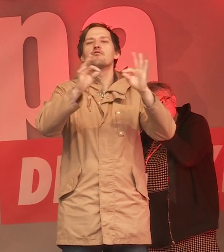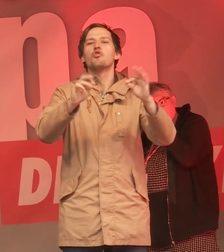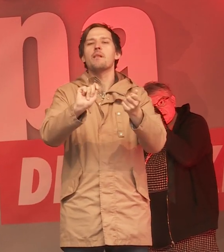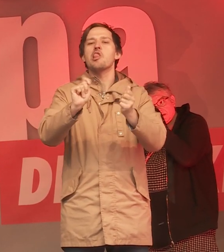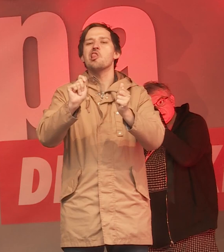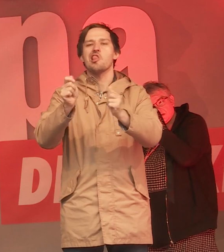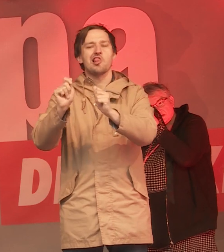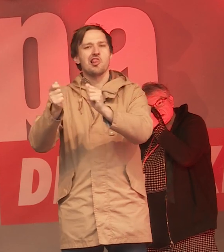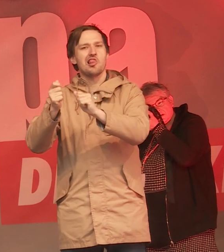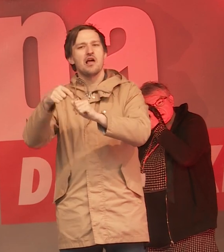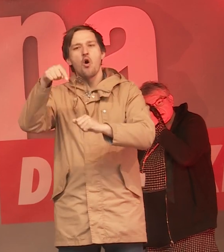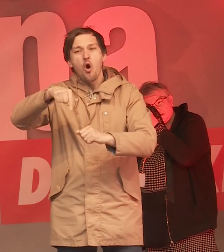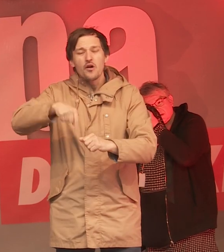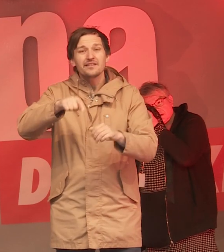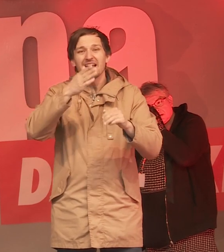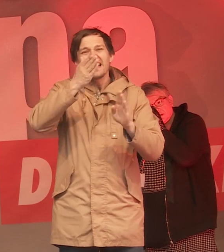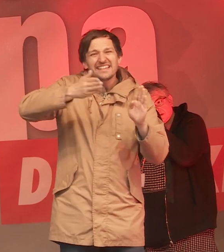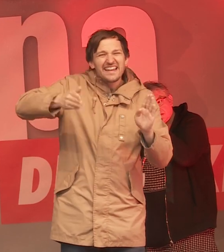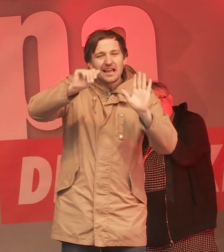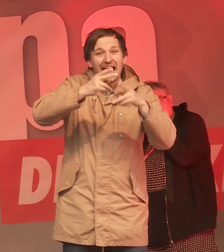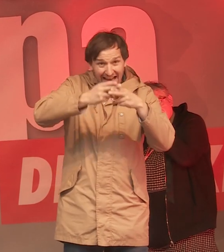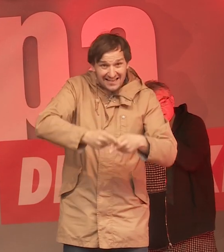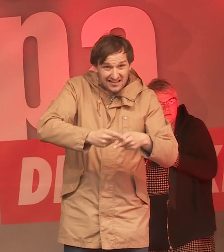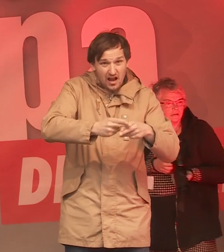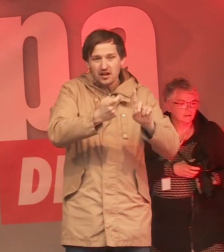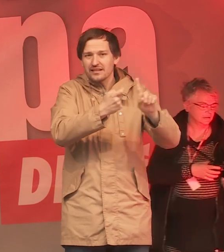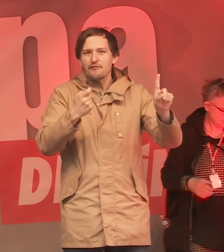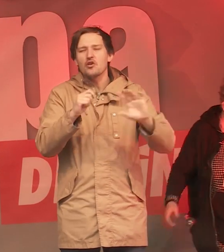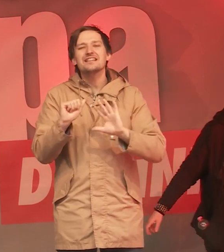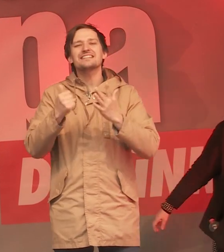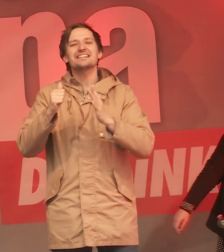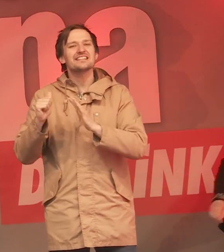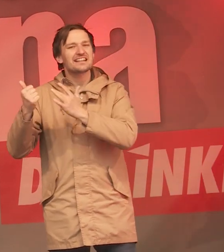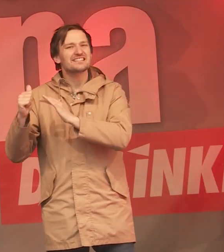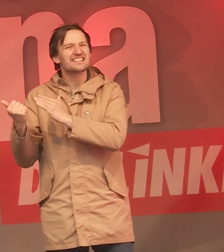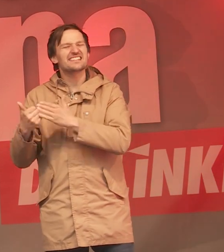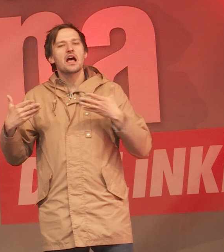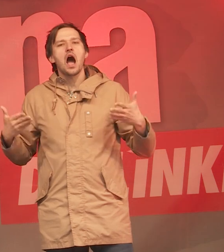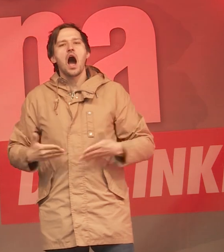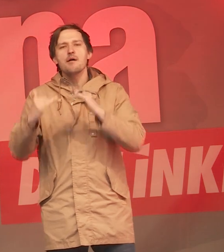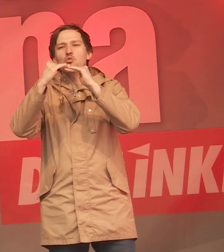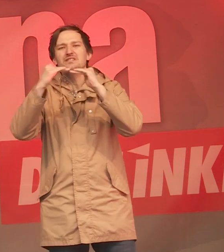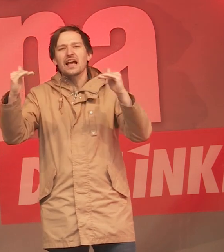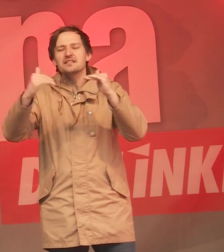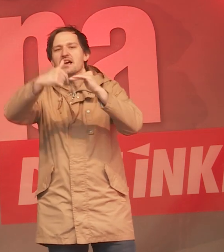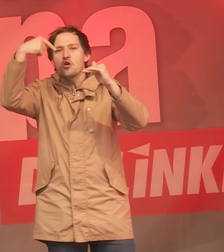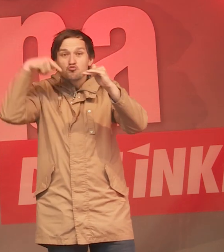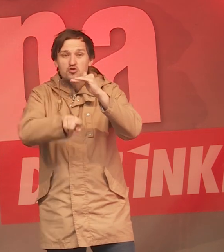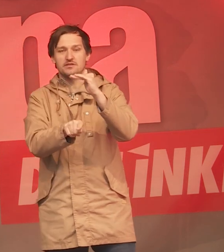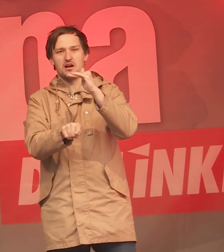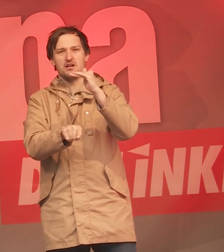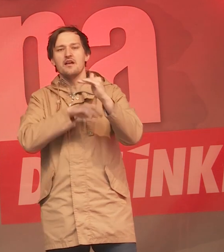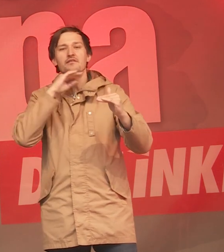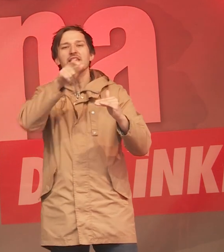mit dem Ergebnis, dass heute jeder sechste Rentner unter die Armutsgrenze fällt und ganz viele Menschen Angst haben,